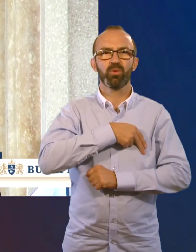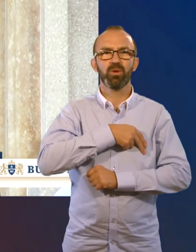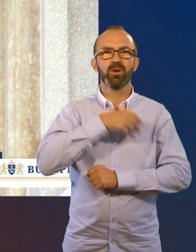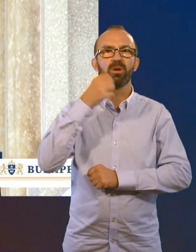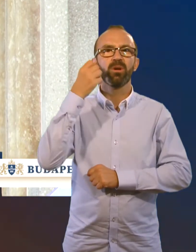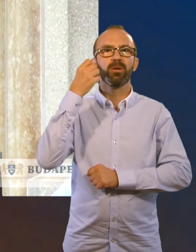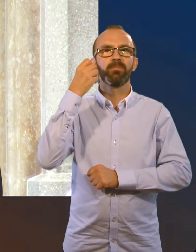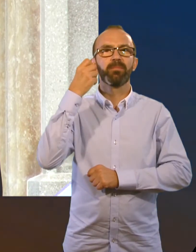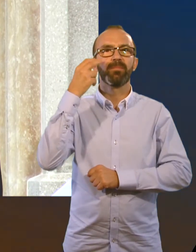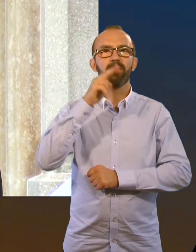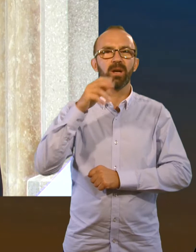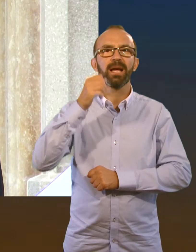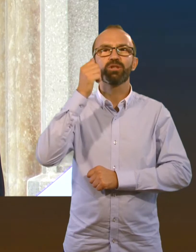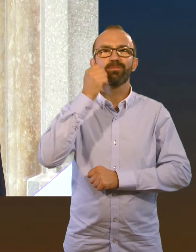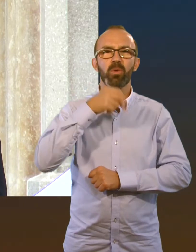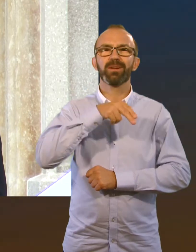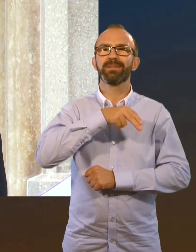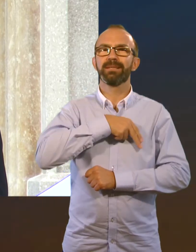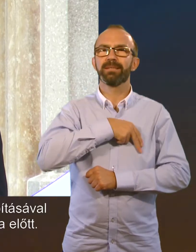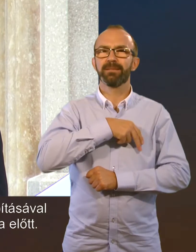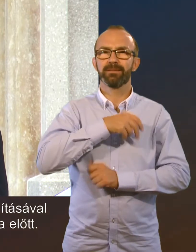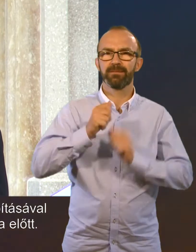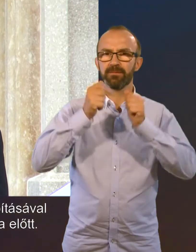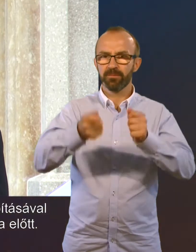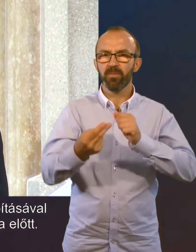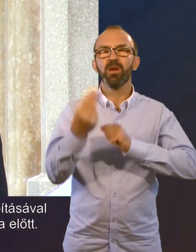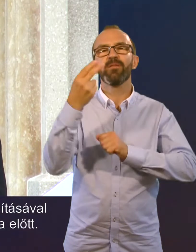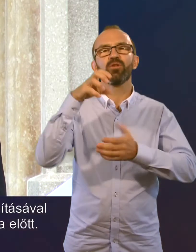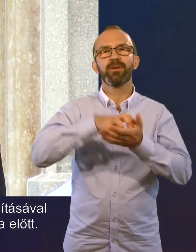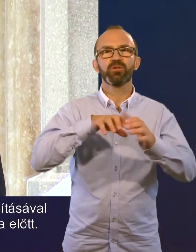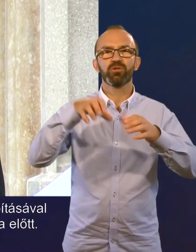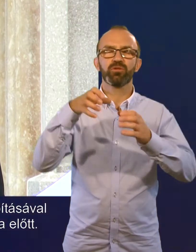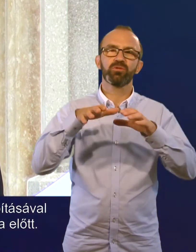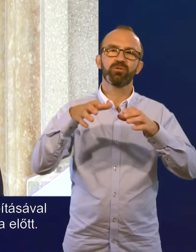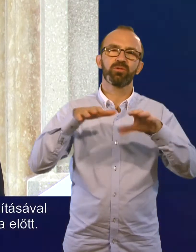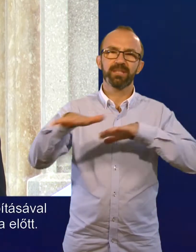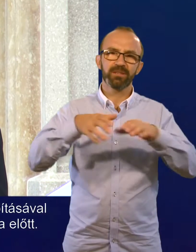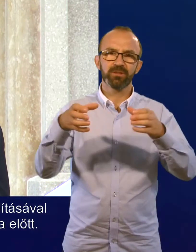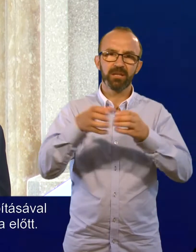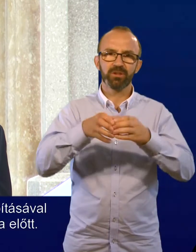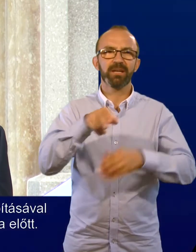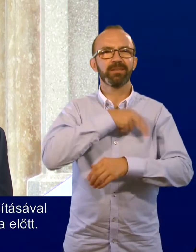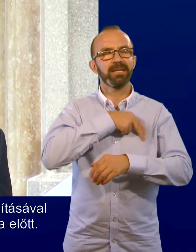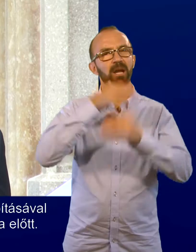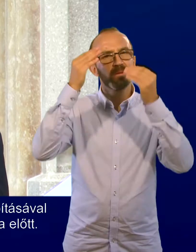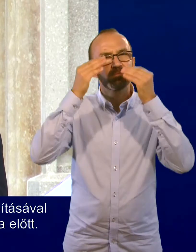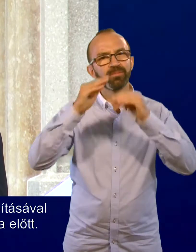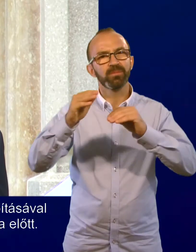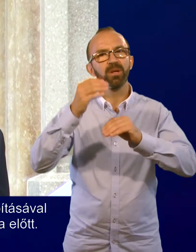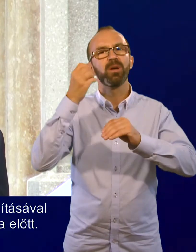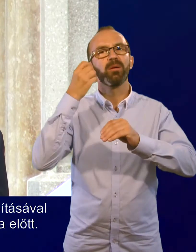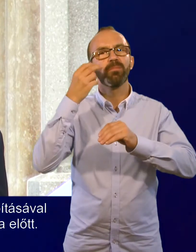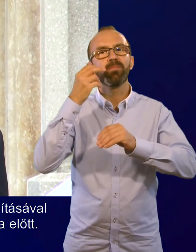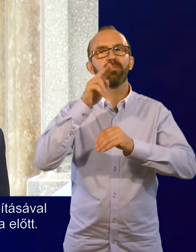Balázs Mór díj őrzi. A Főváros Közlekedési Társága a díj alapításával kíván tisztelegni